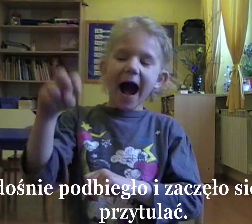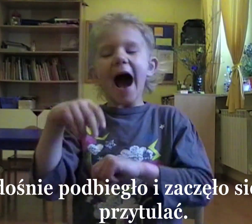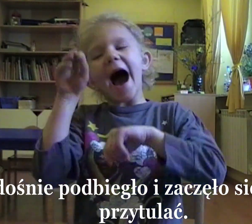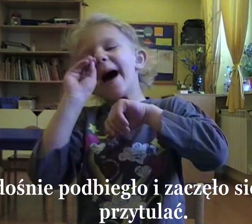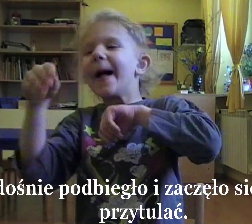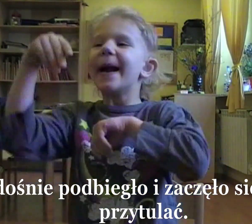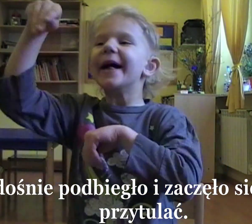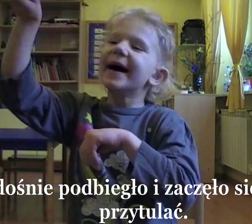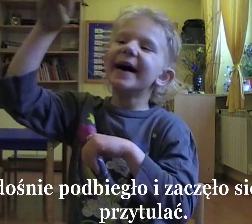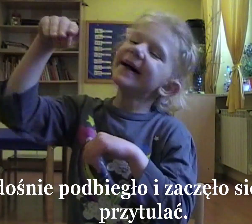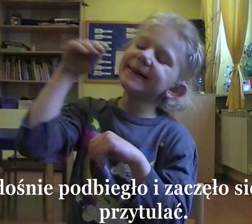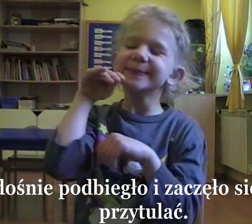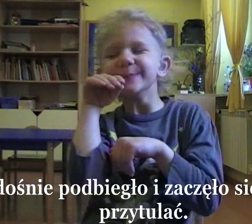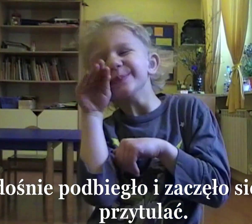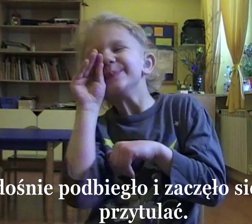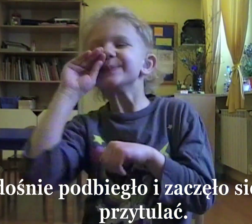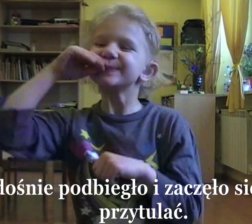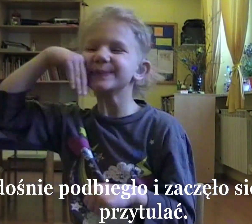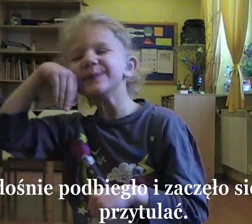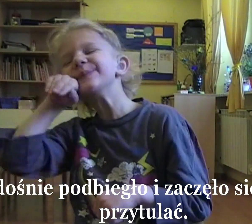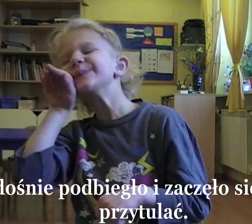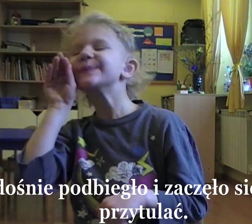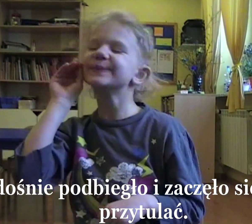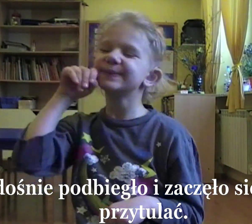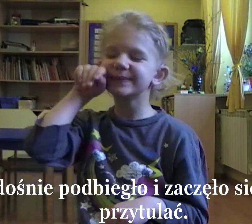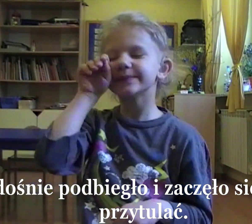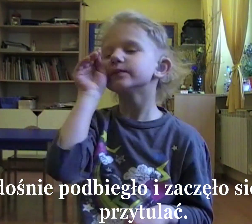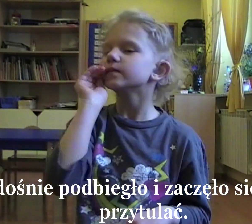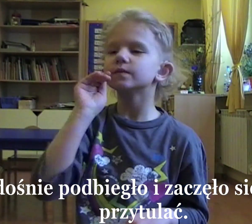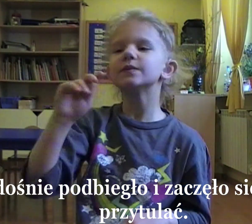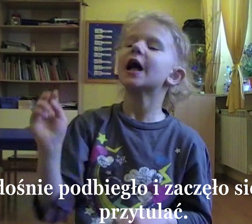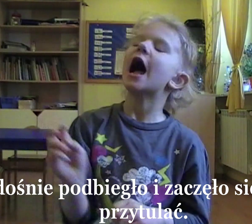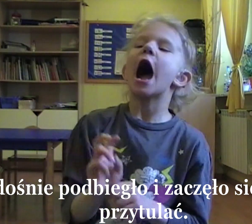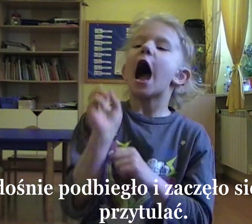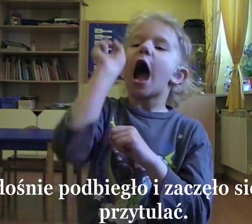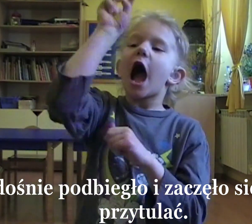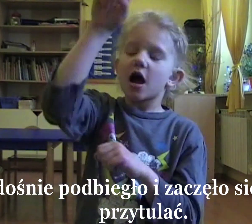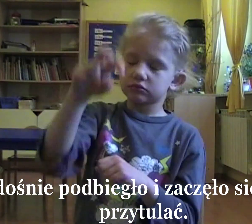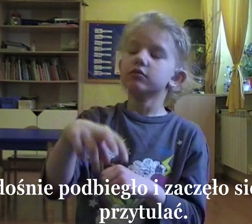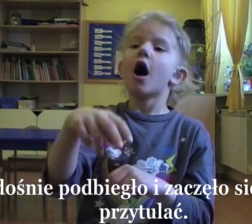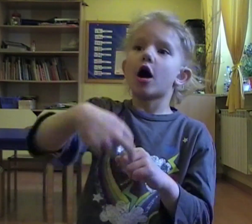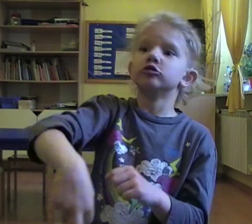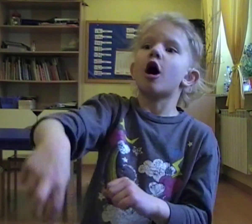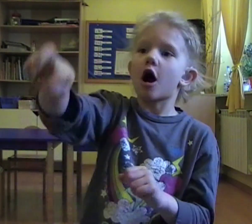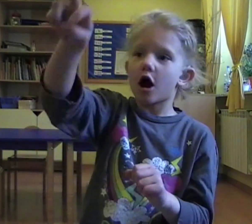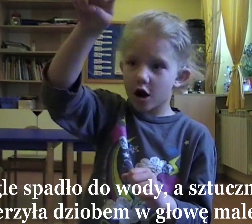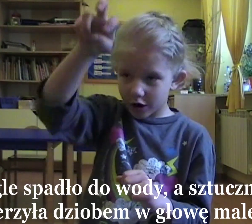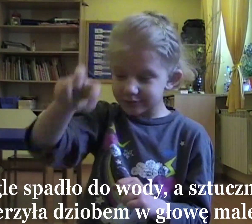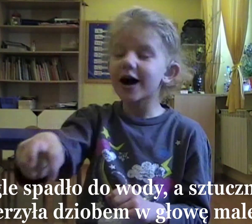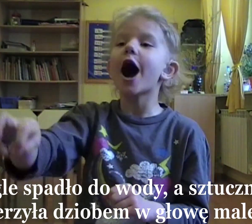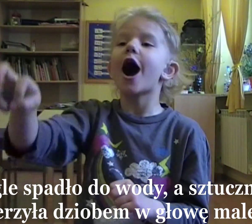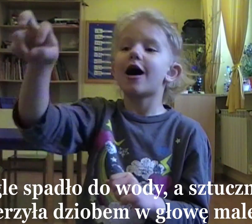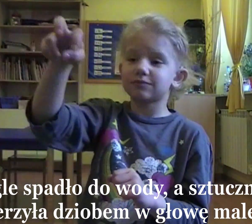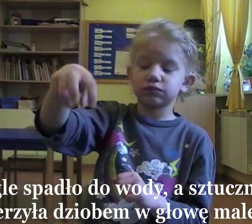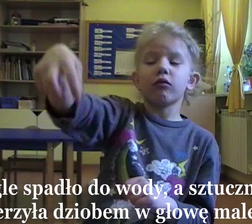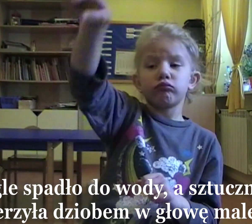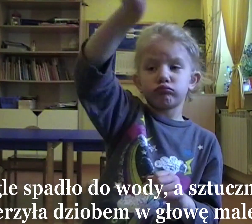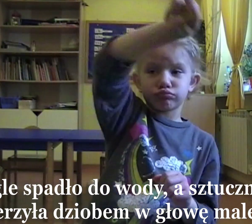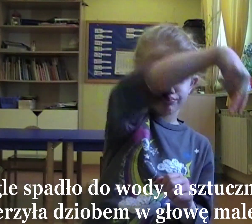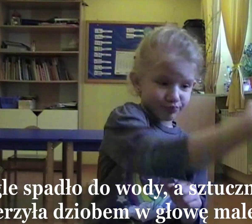zabawkę na wodzie. Radośnie podbiegło i zaczęło się bawić. I przytulać. Nagle